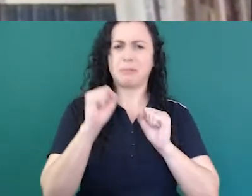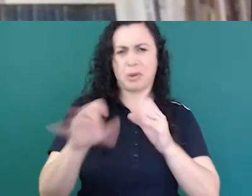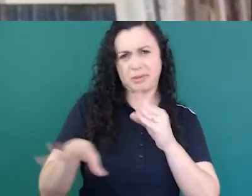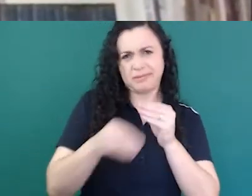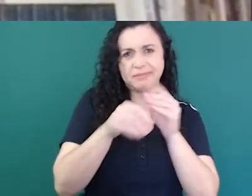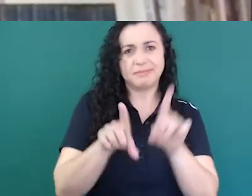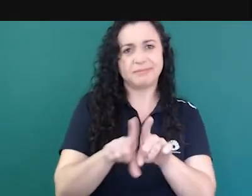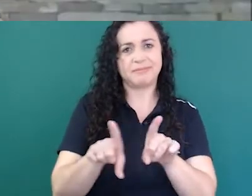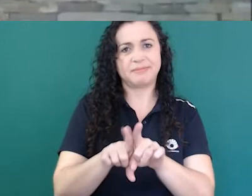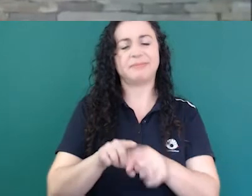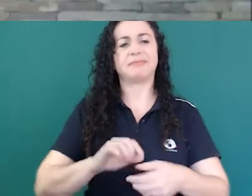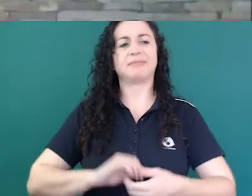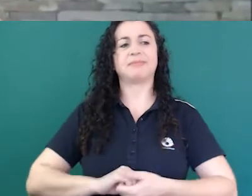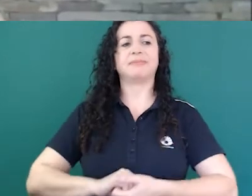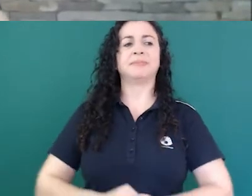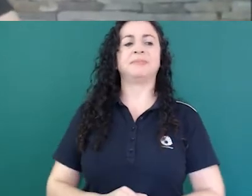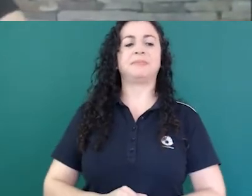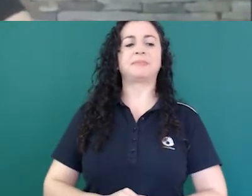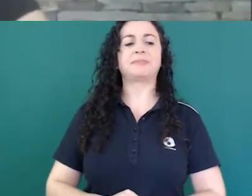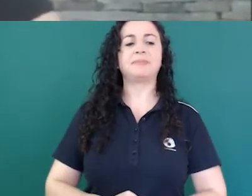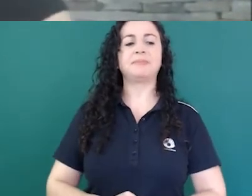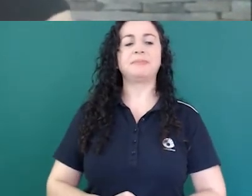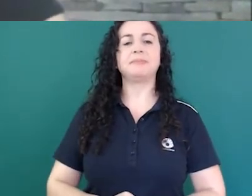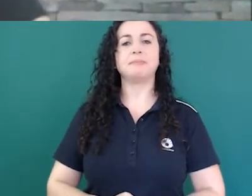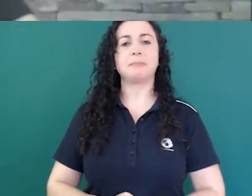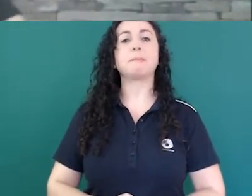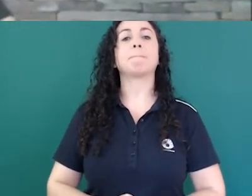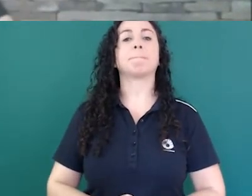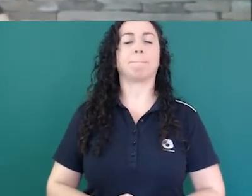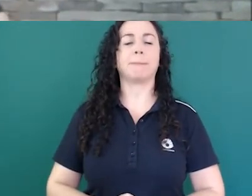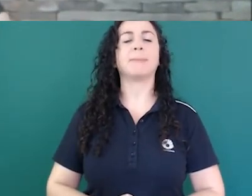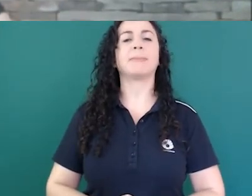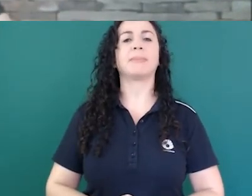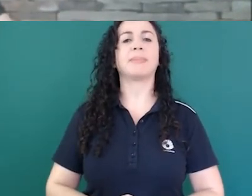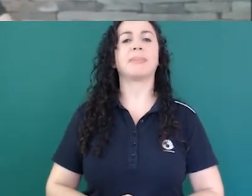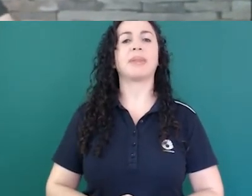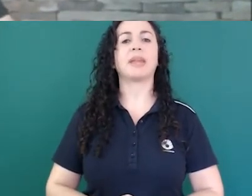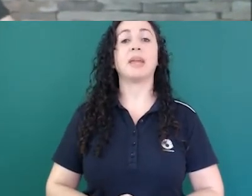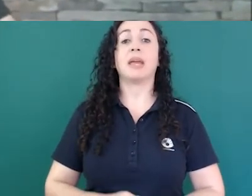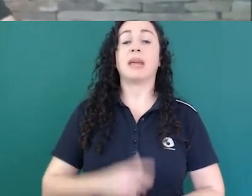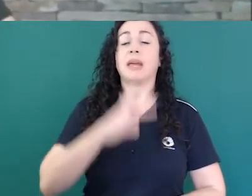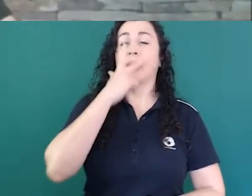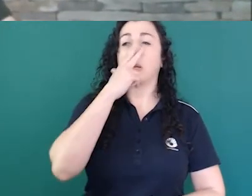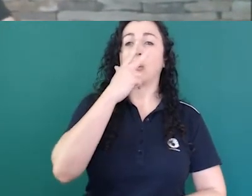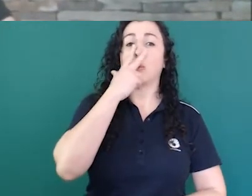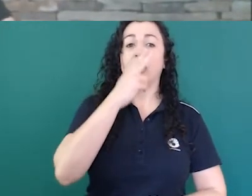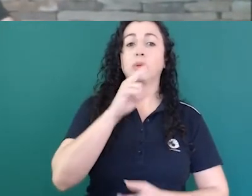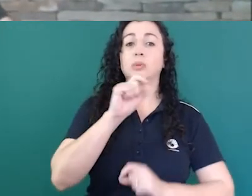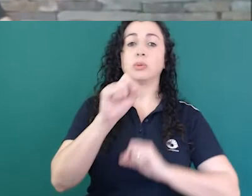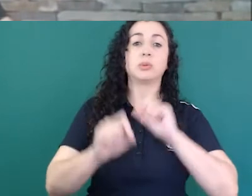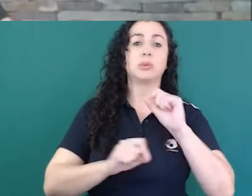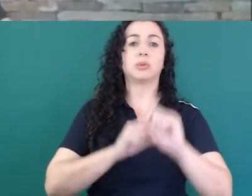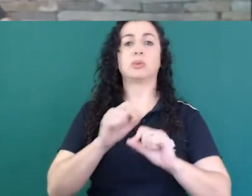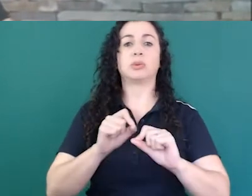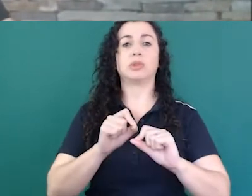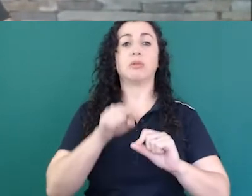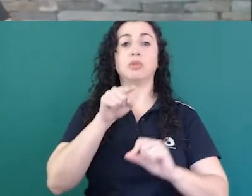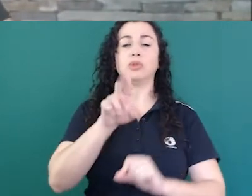eu acho que o direito a você usar a sua língua é é um direito